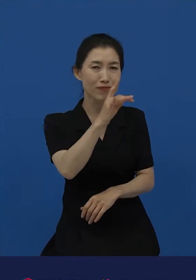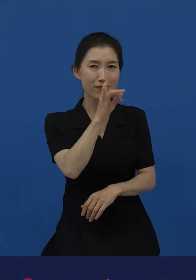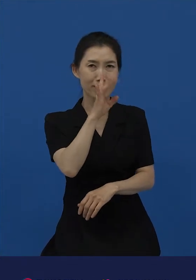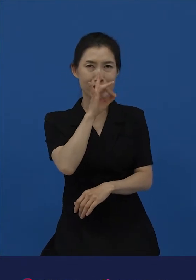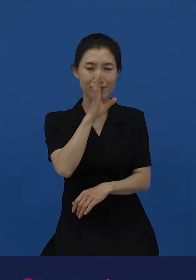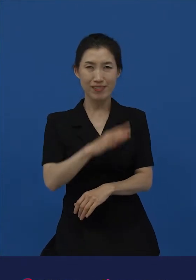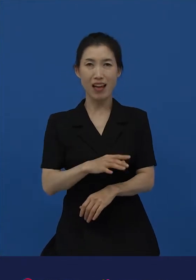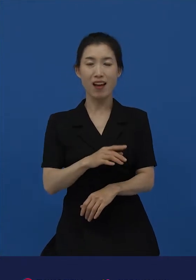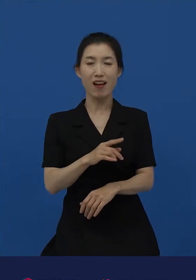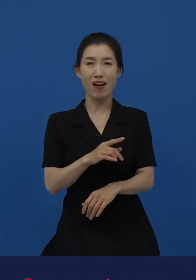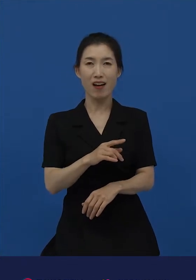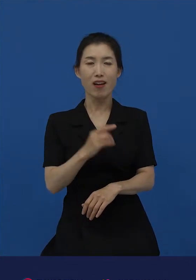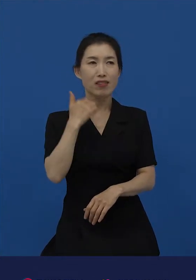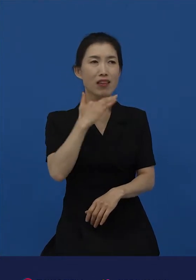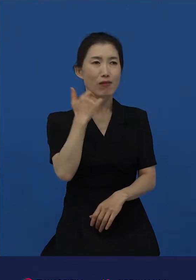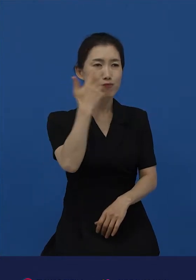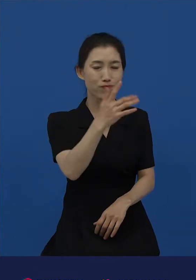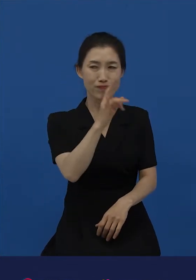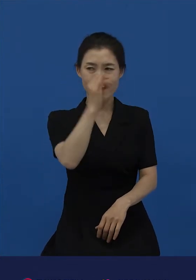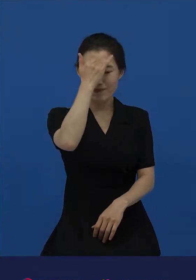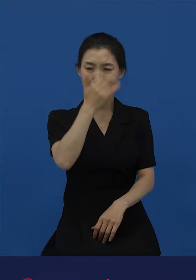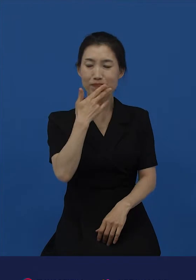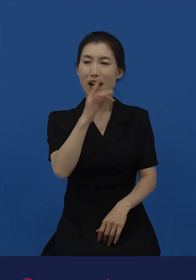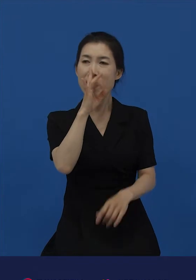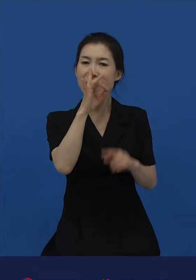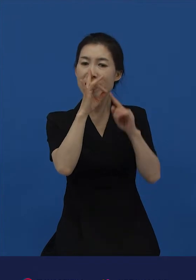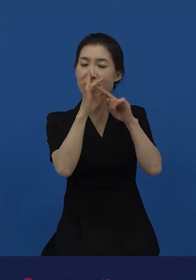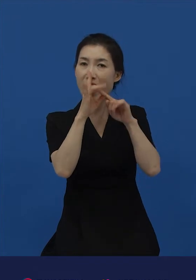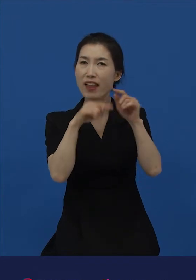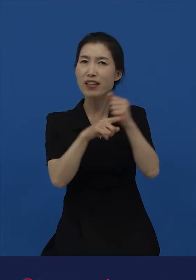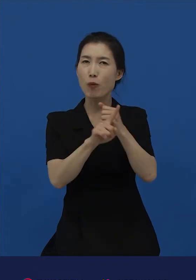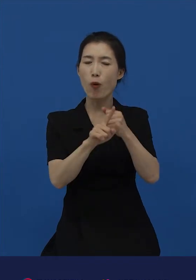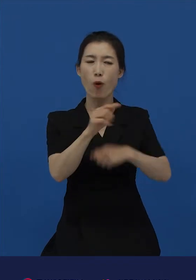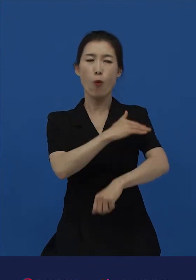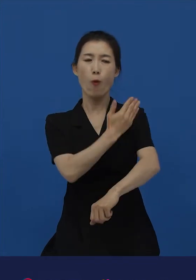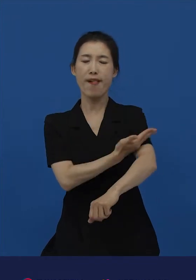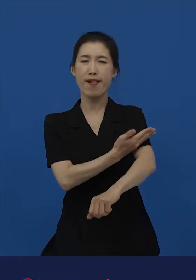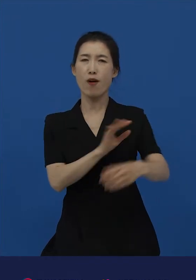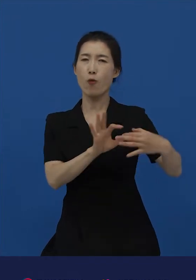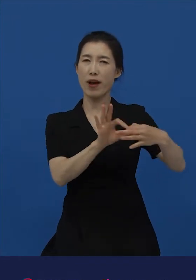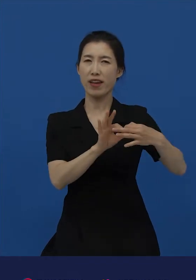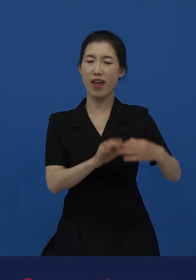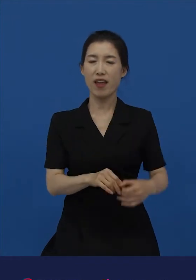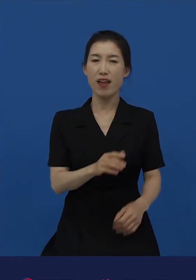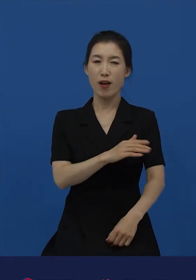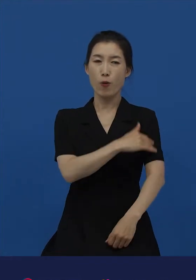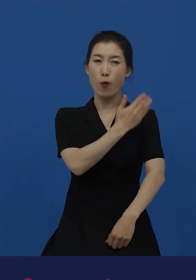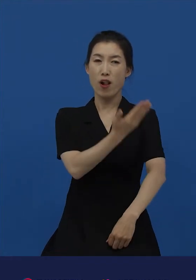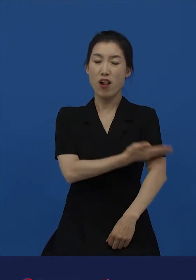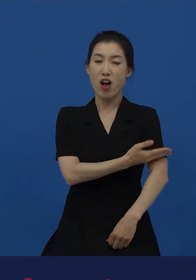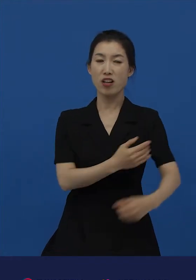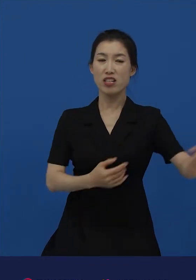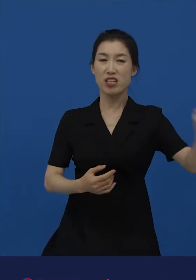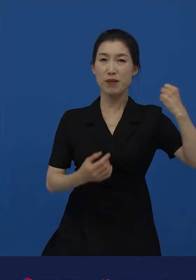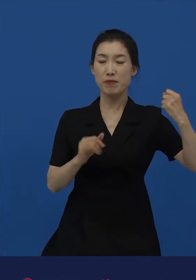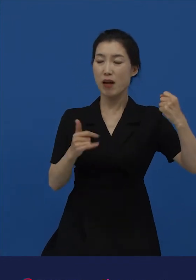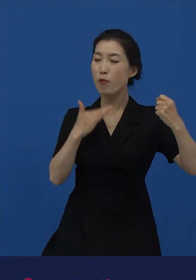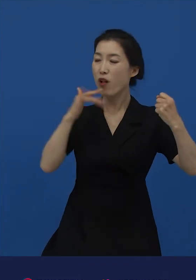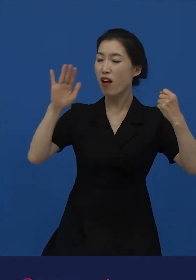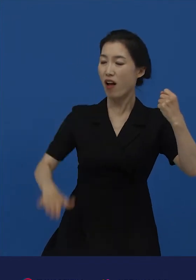사회의 권력관계가 그대로 드러납니다. 대체로 권력이 있는 쪽이 권력이 없는 쪽에게 나이를 묻는